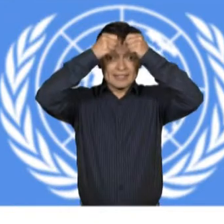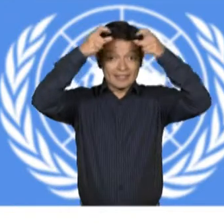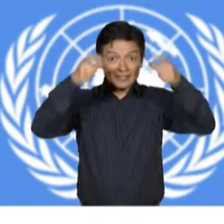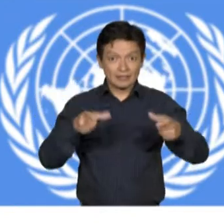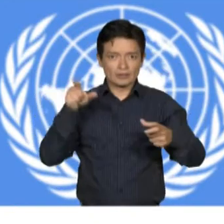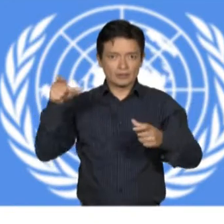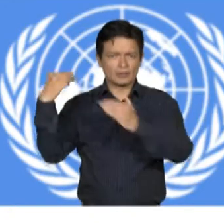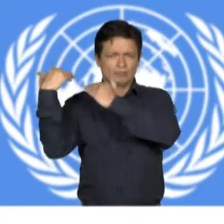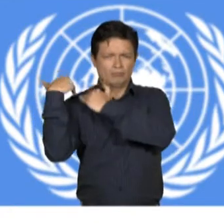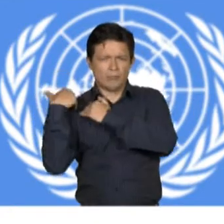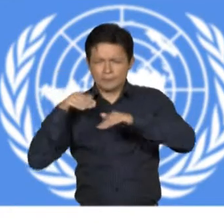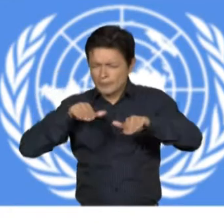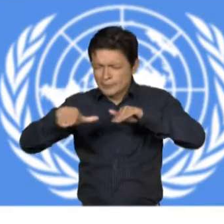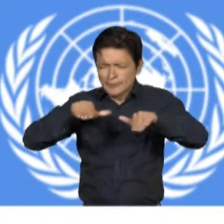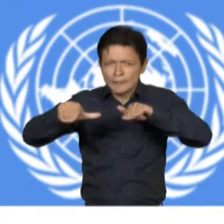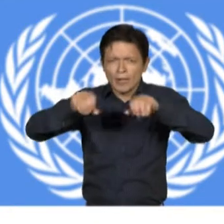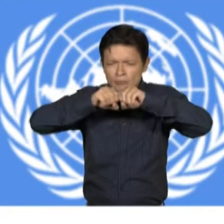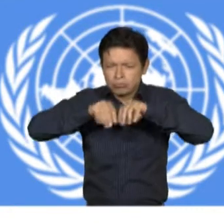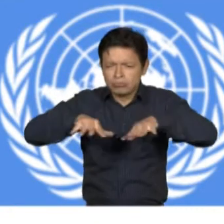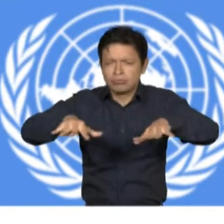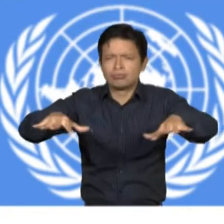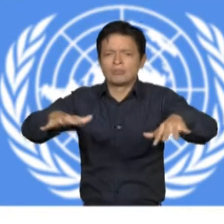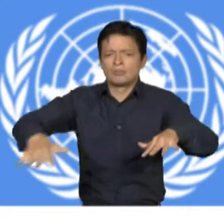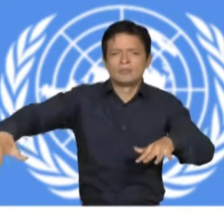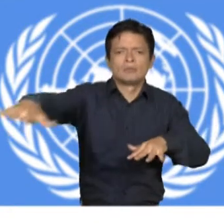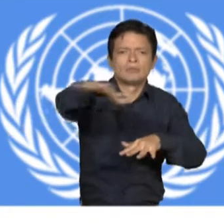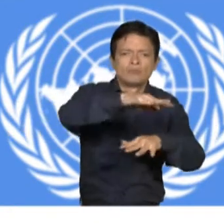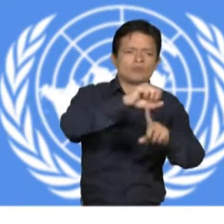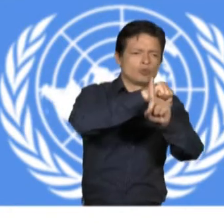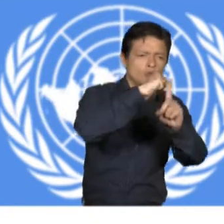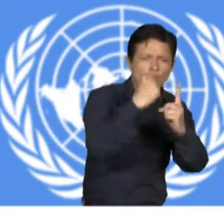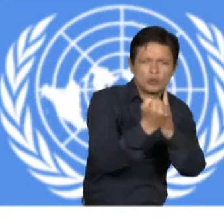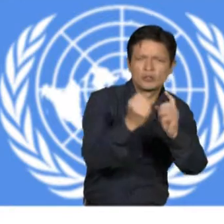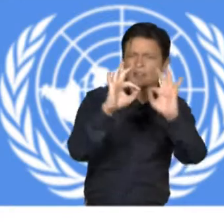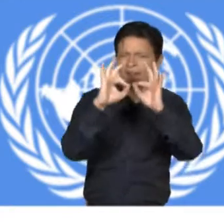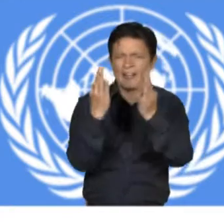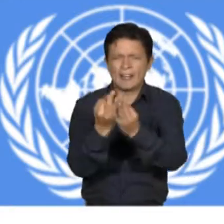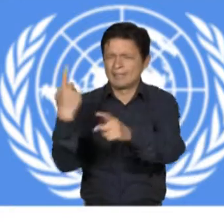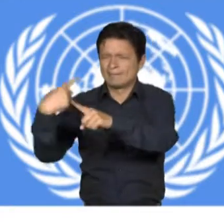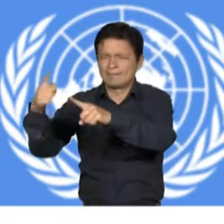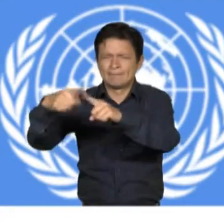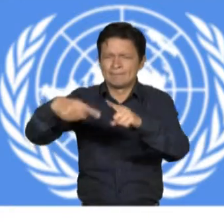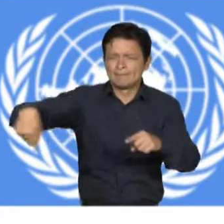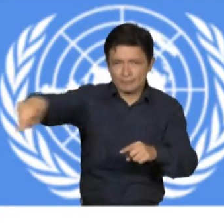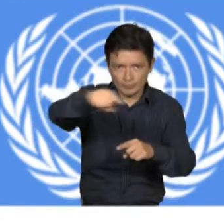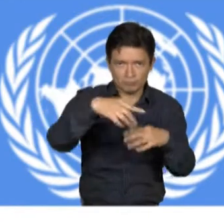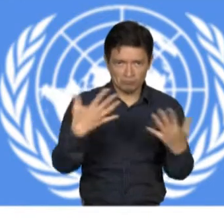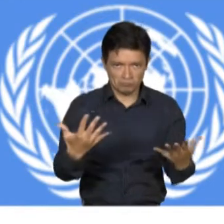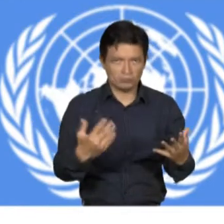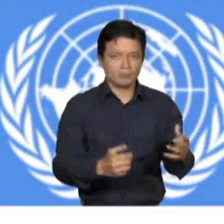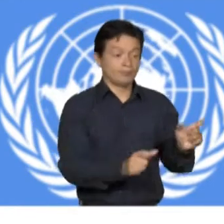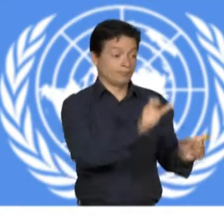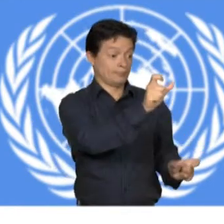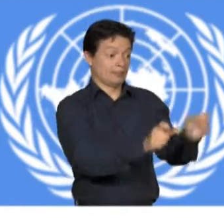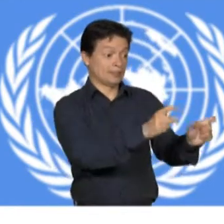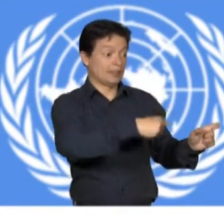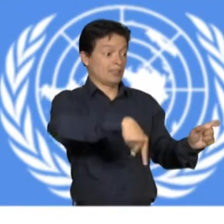a. Sensibilizar a la sociedad, incluso a nivel familiar, para que tome mayor conciencia